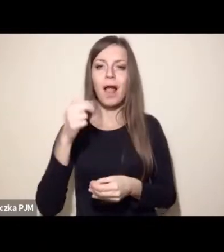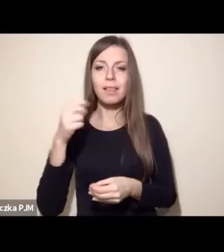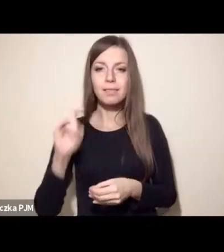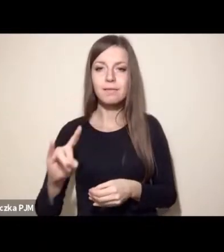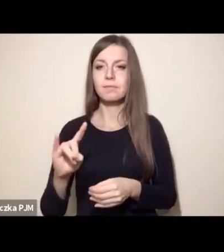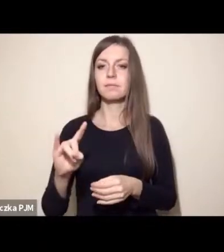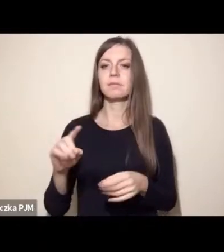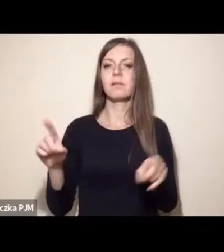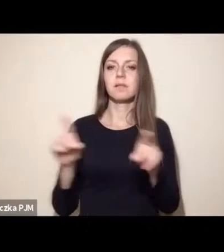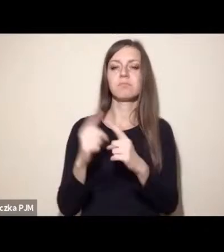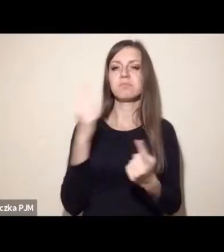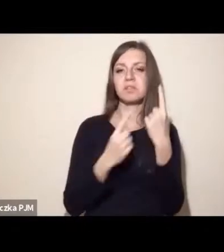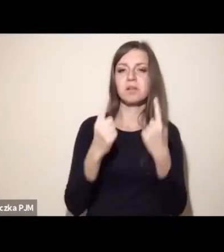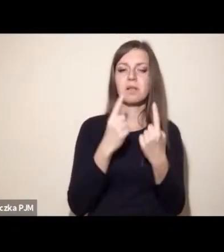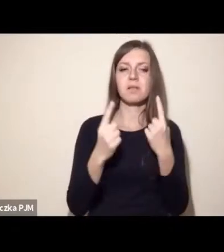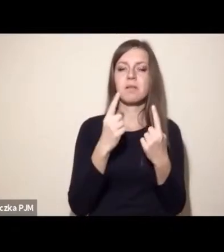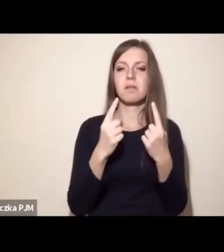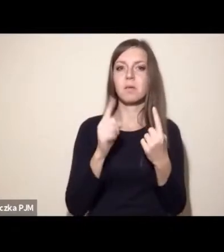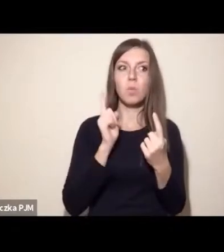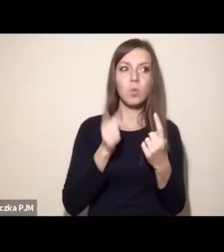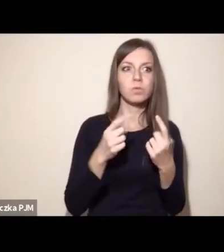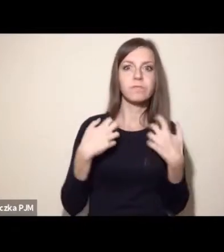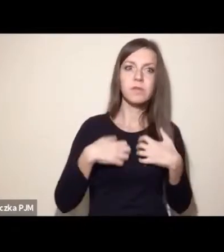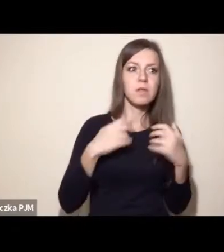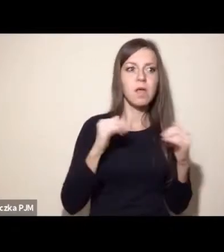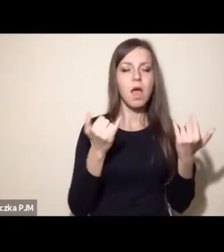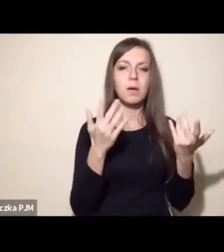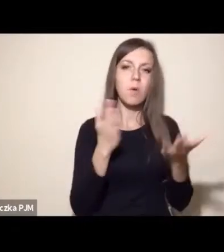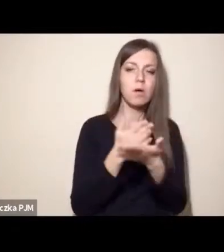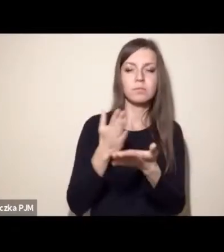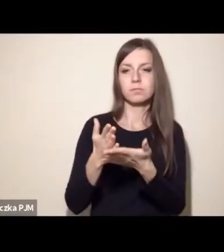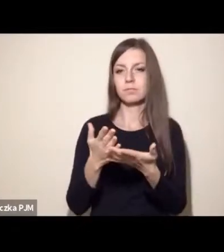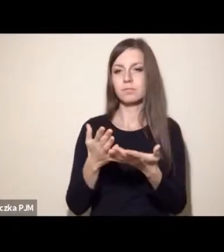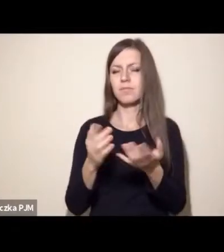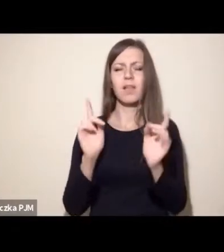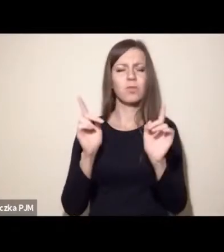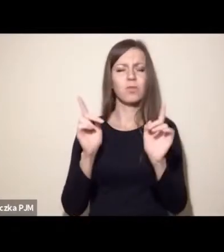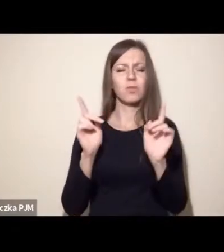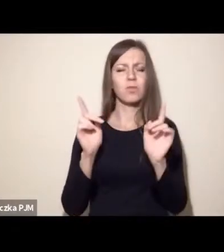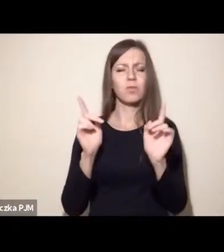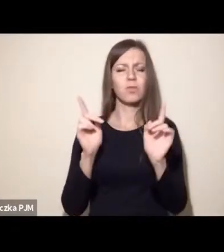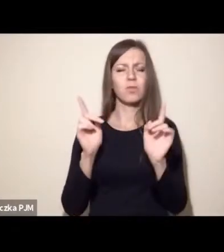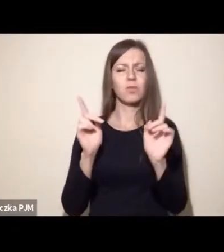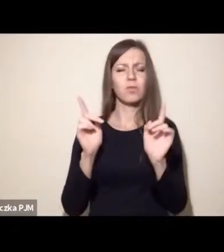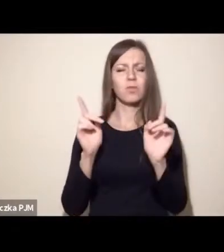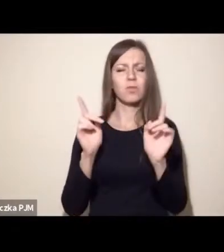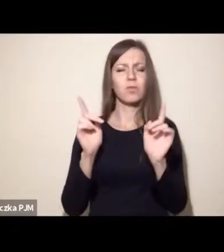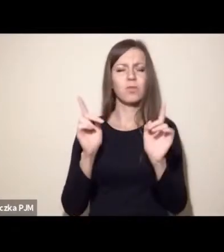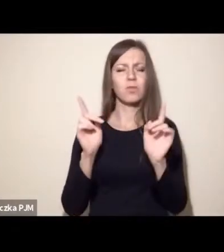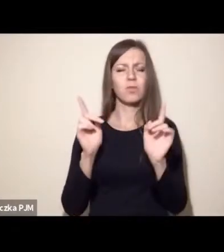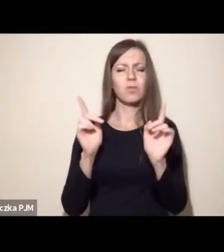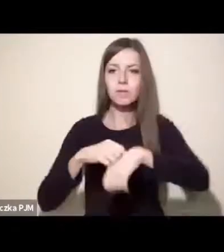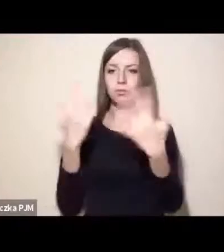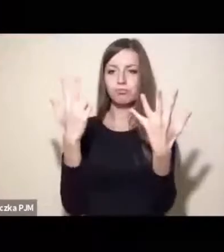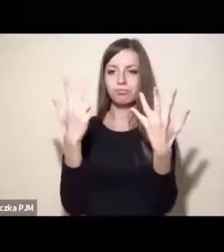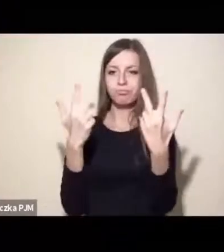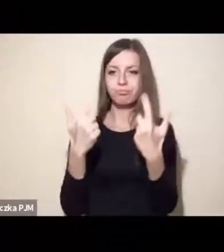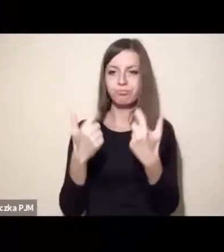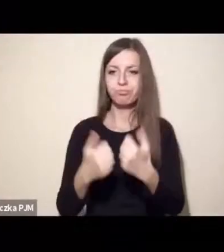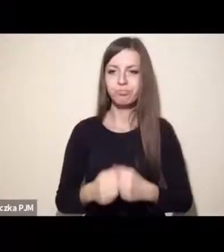tymi doktrynami, ale to jest szczególny problem, którego nie będę rozwijał, bo widzę, że